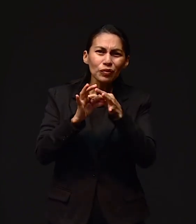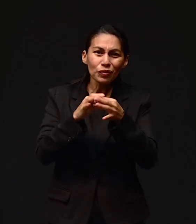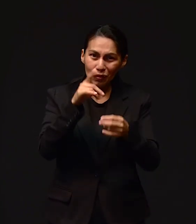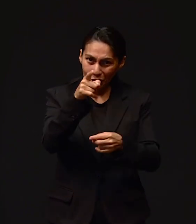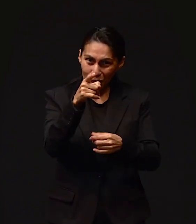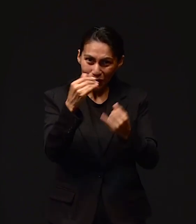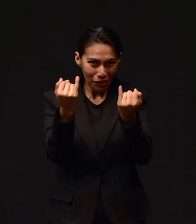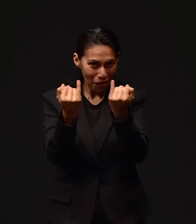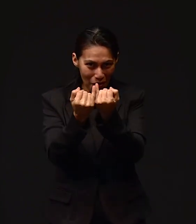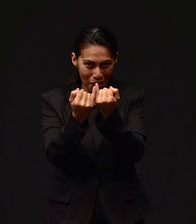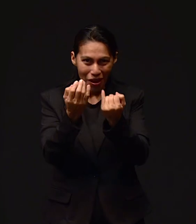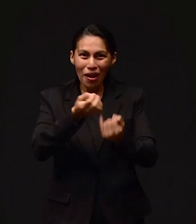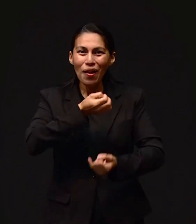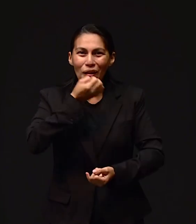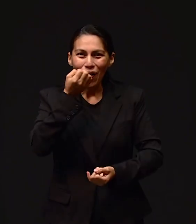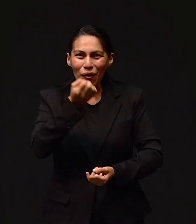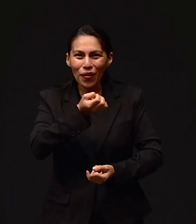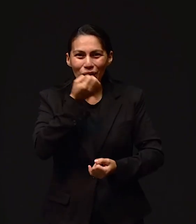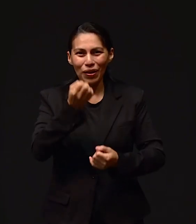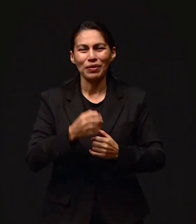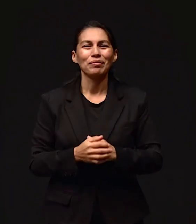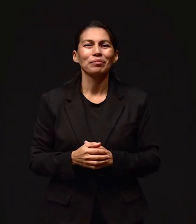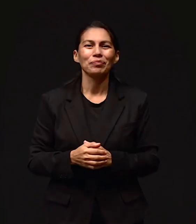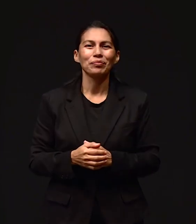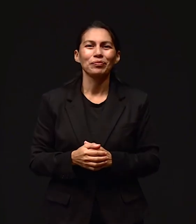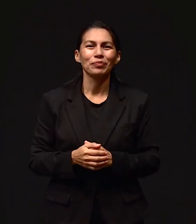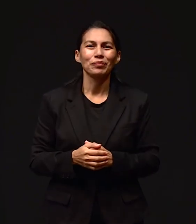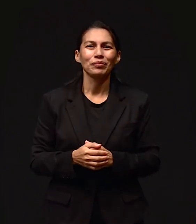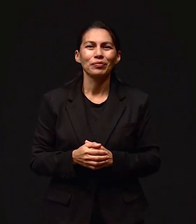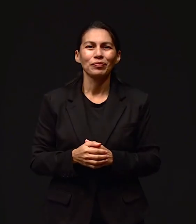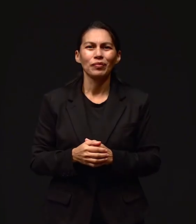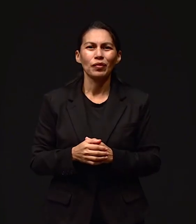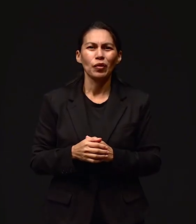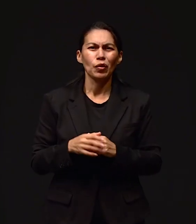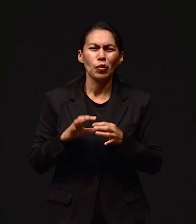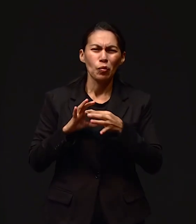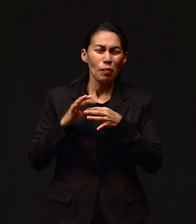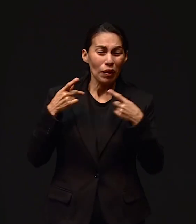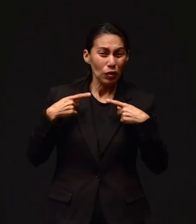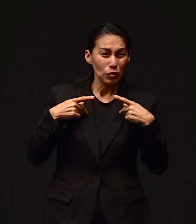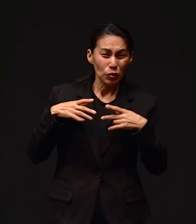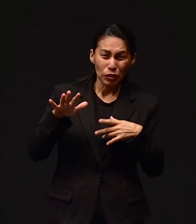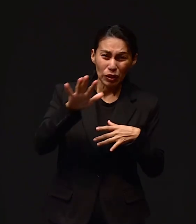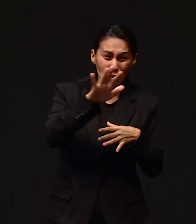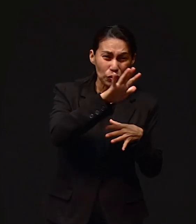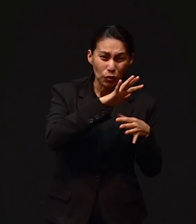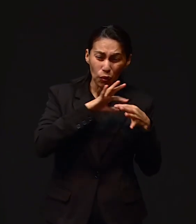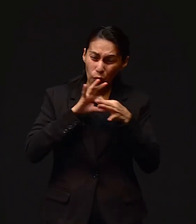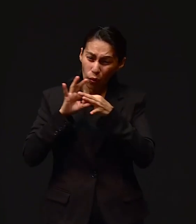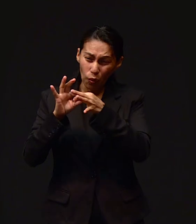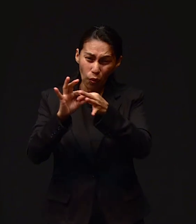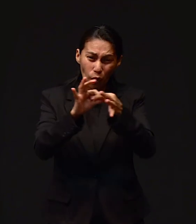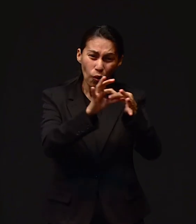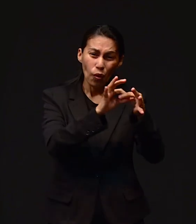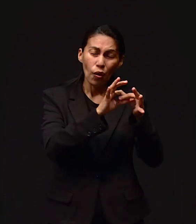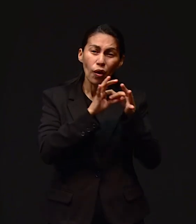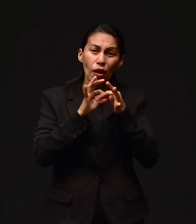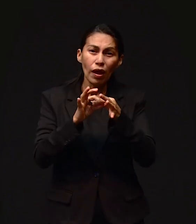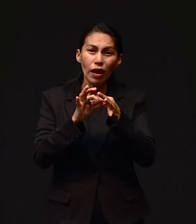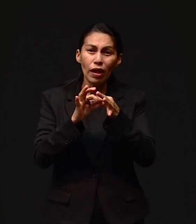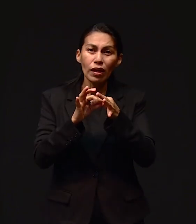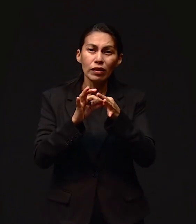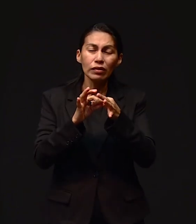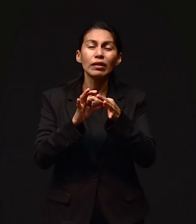a nosotros para que formemos esa red que ilumine al mundo con sus oraciones para que